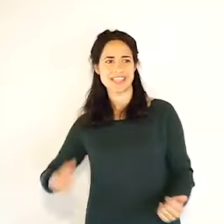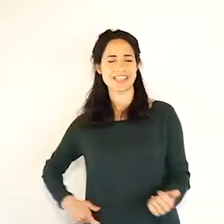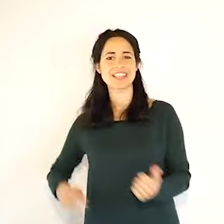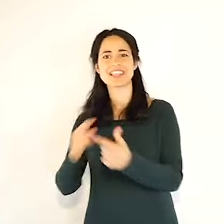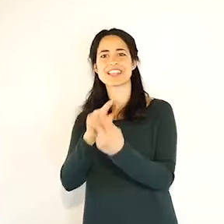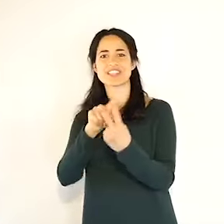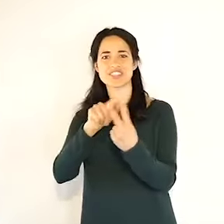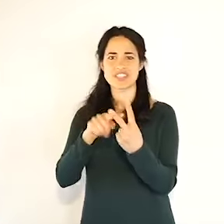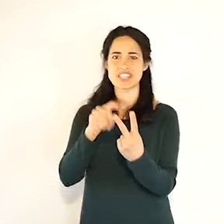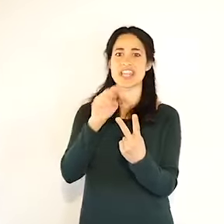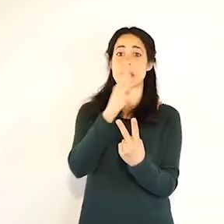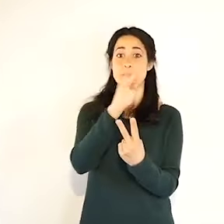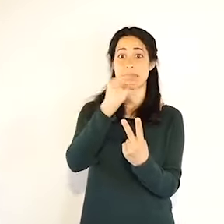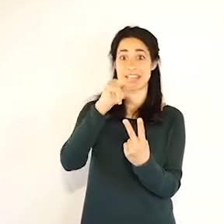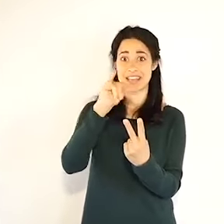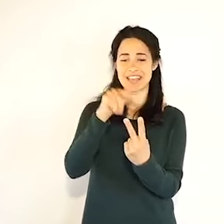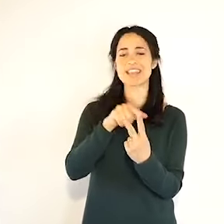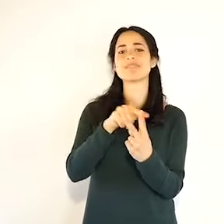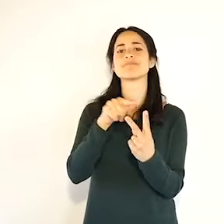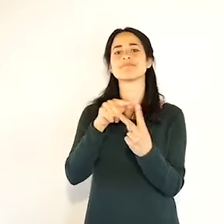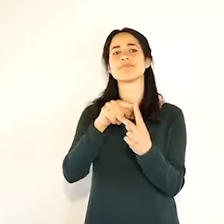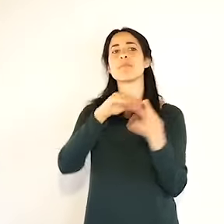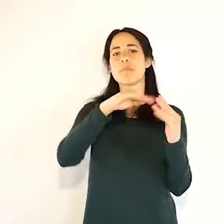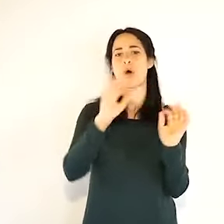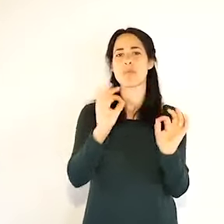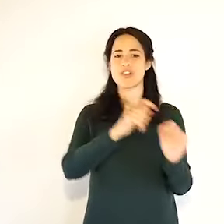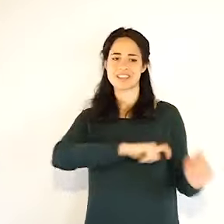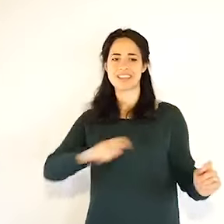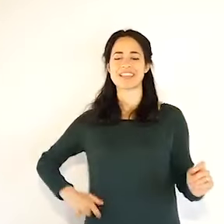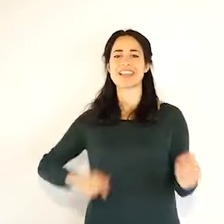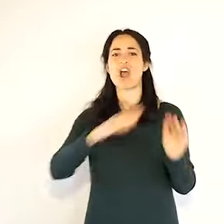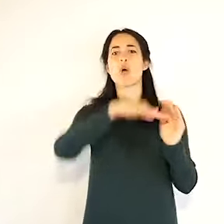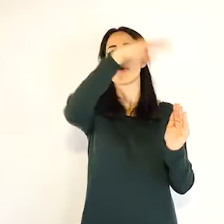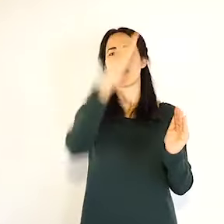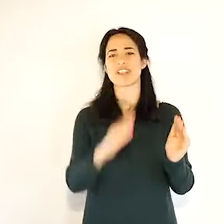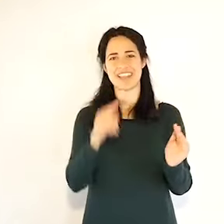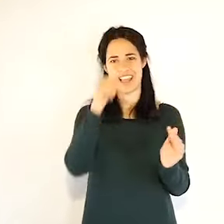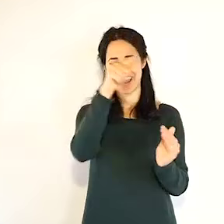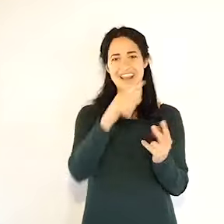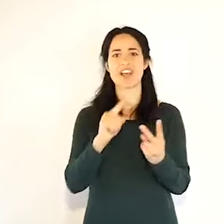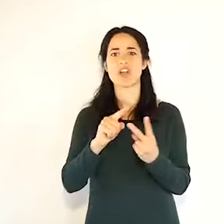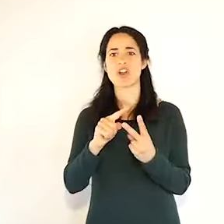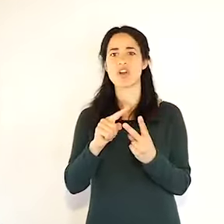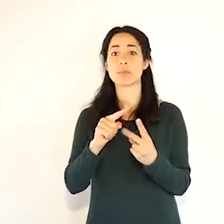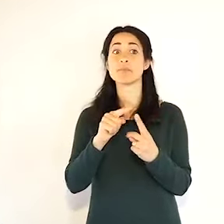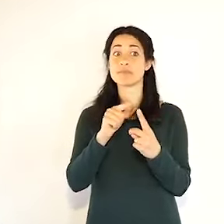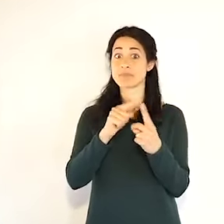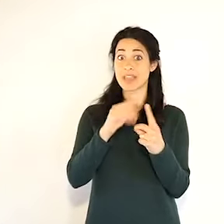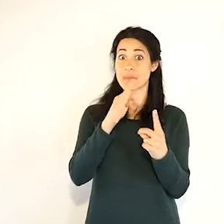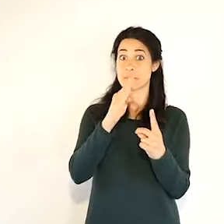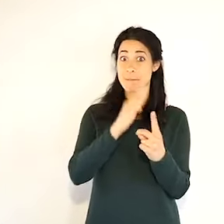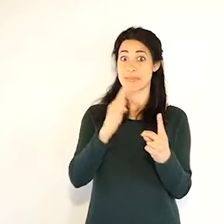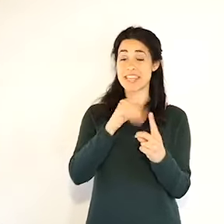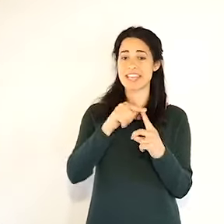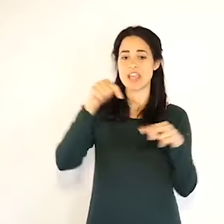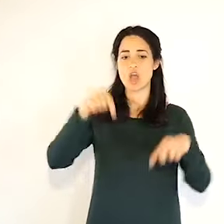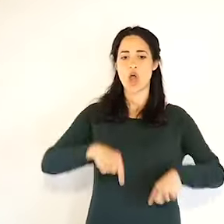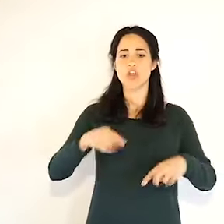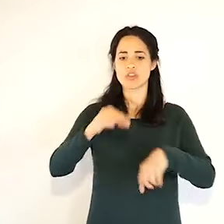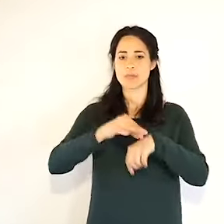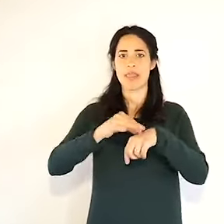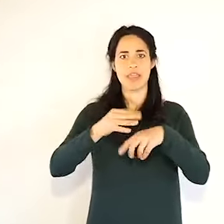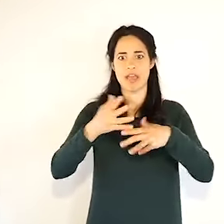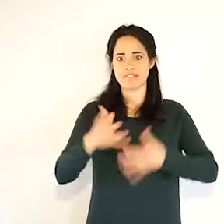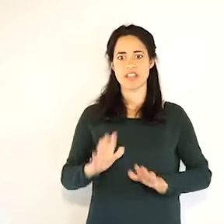montanari Enrico Bini oggi è la fine della malattia che ha superato benissimo